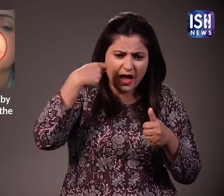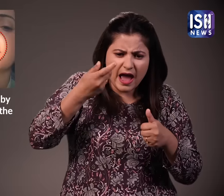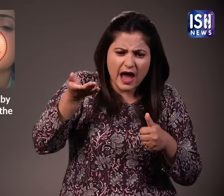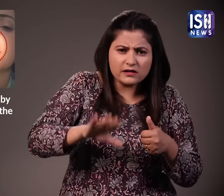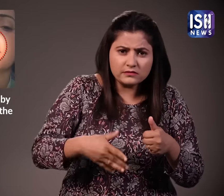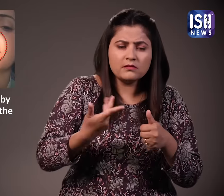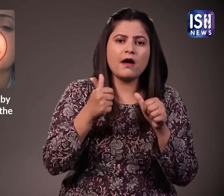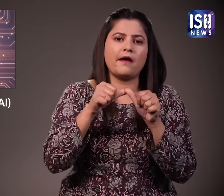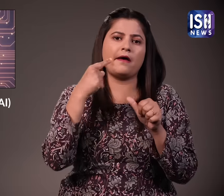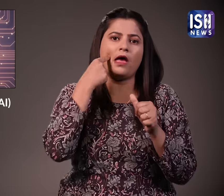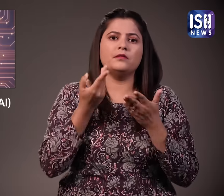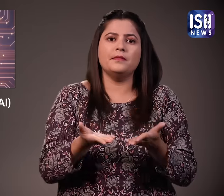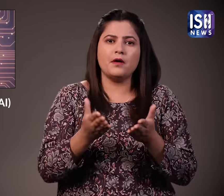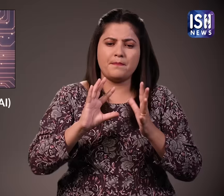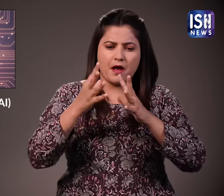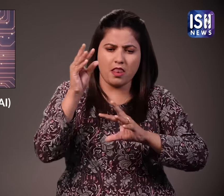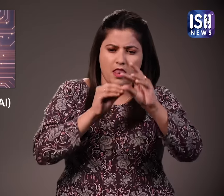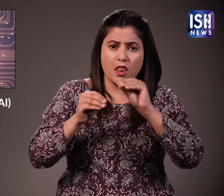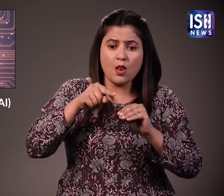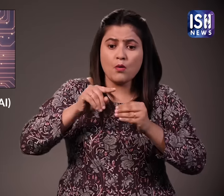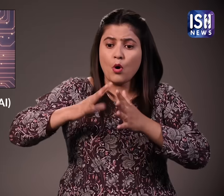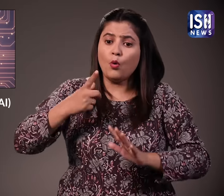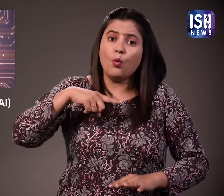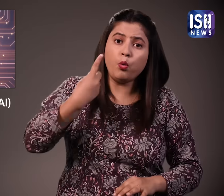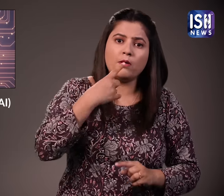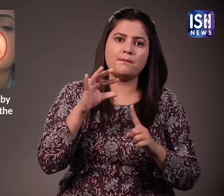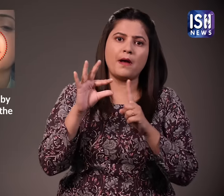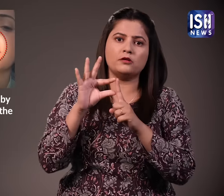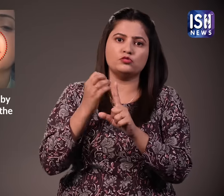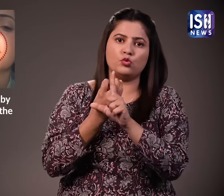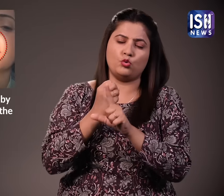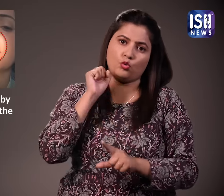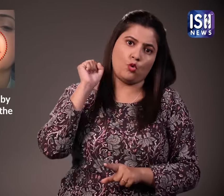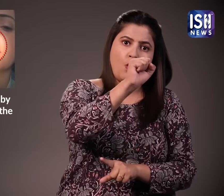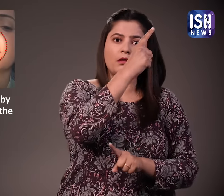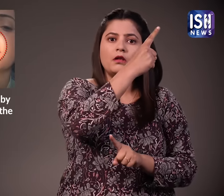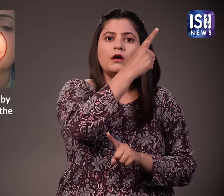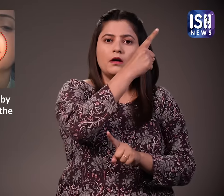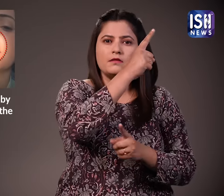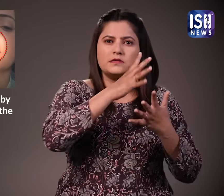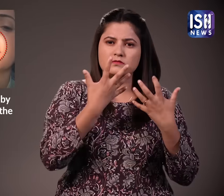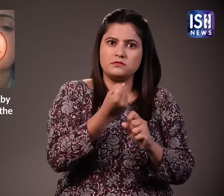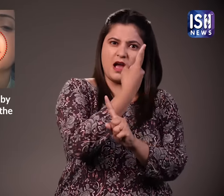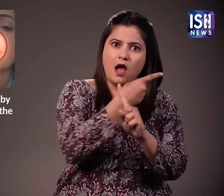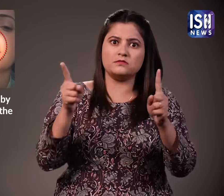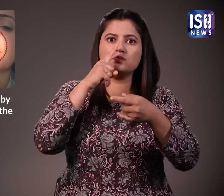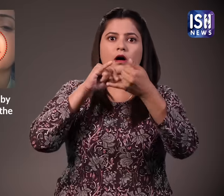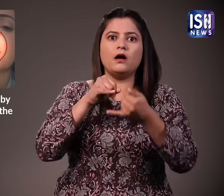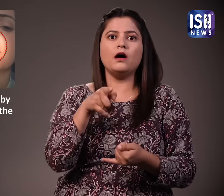वकील ने कहा कि वीडियो को आर्टिफिशल इंट्रिजेंस का उपयोग करके संपादित किया गया था और सीमा के खिलाफ पाकिस्तानी यूट्यूबर्ज वारा पोस्ट किया गया था